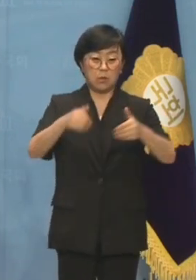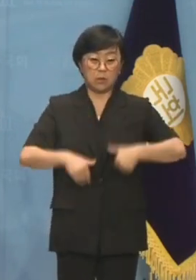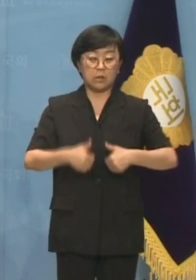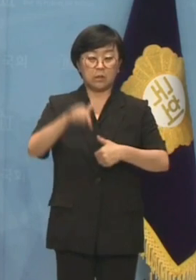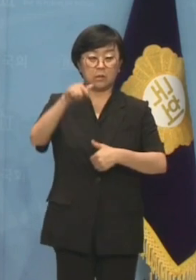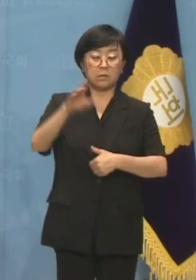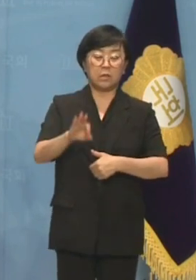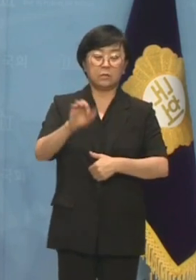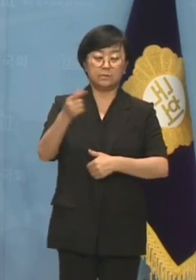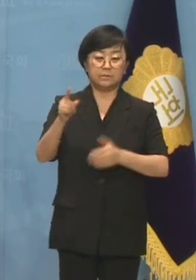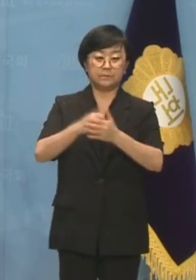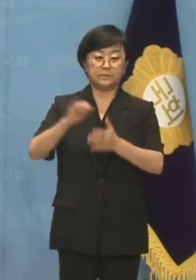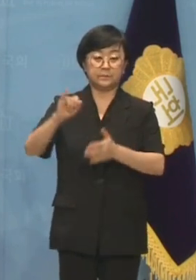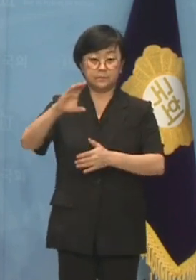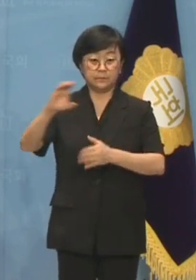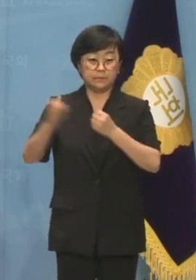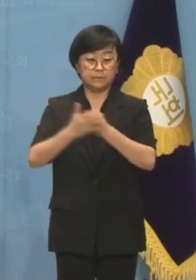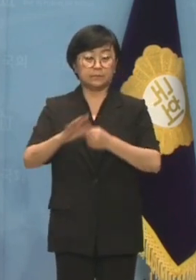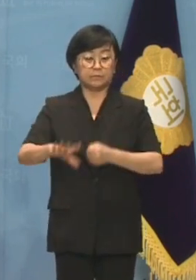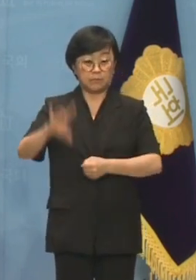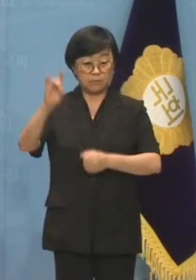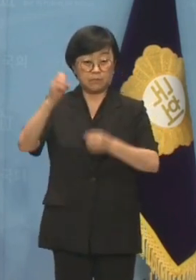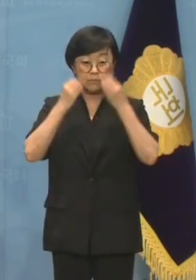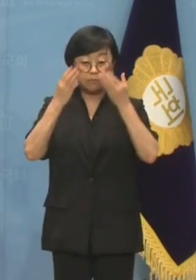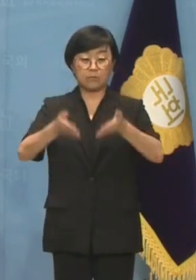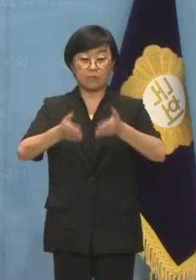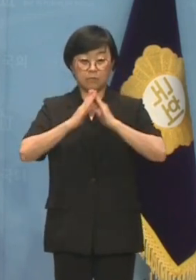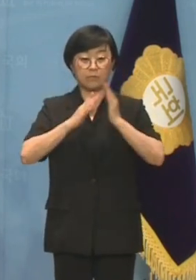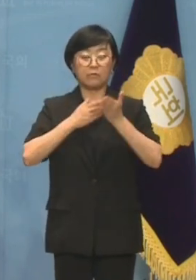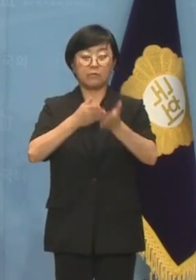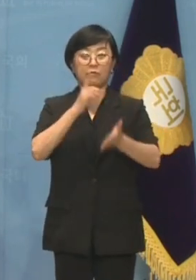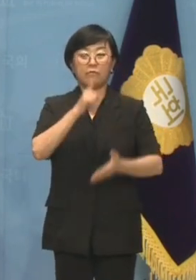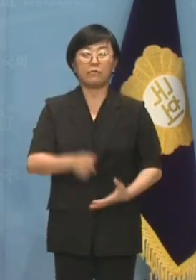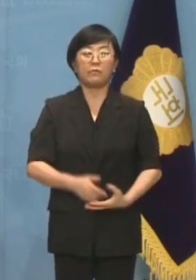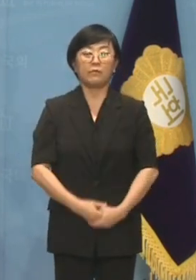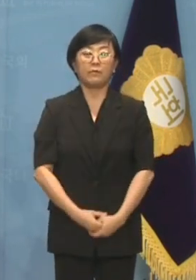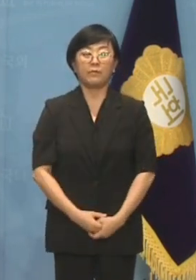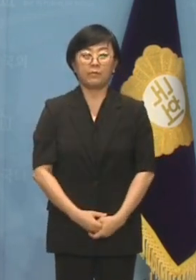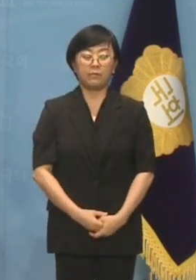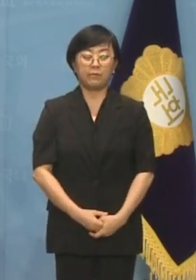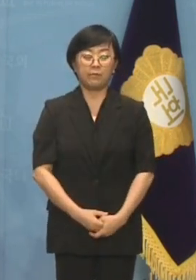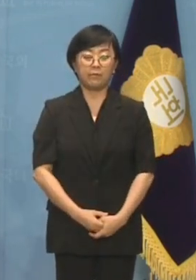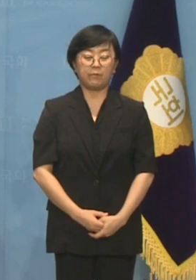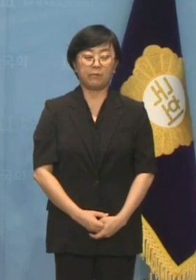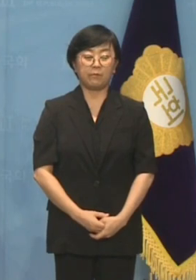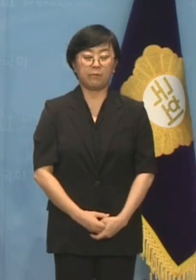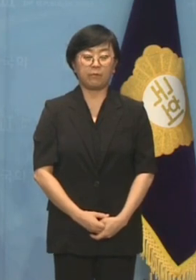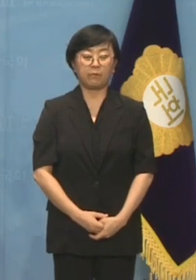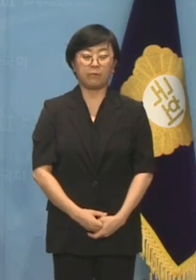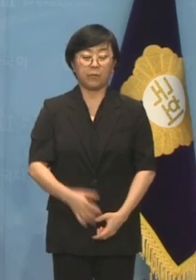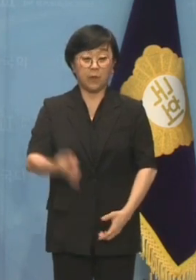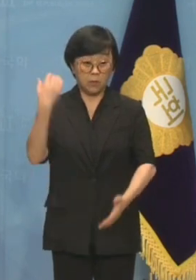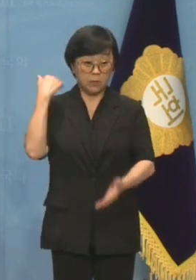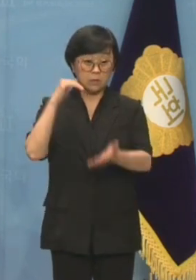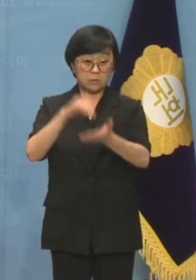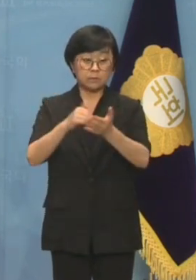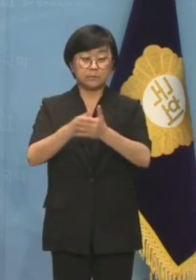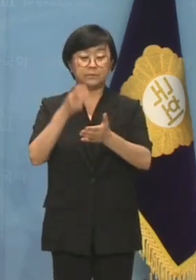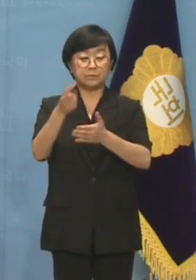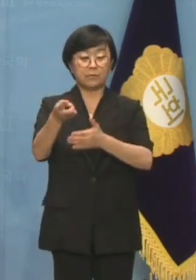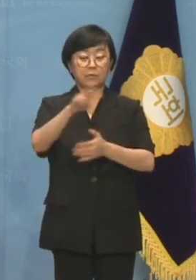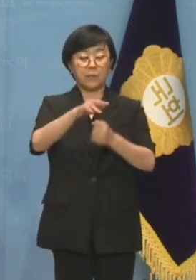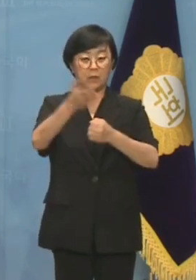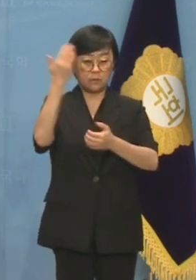하는 강하 IC 신설을 먼저 요구했다는 사실도 밝혀졌습니다. 원안의 종점은